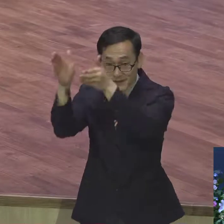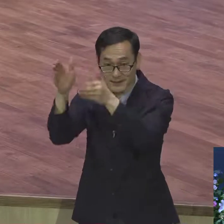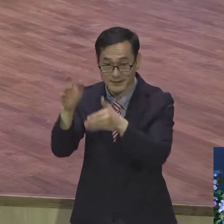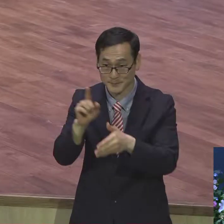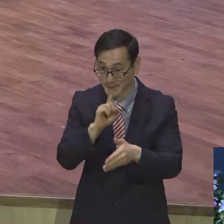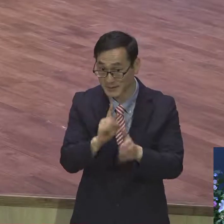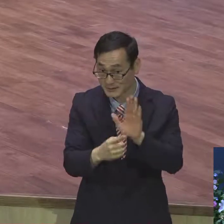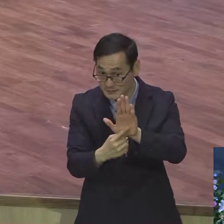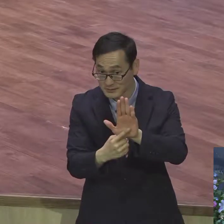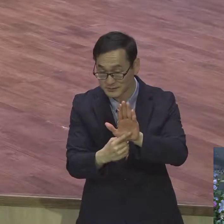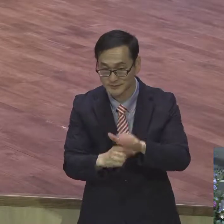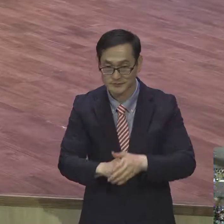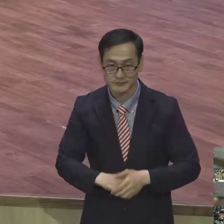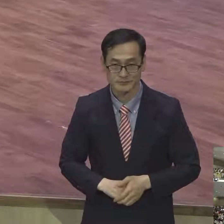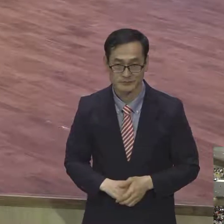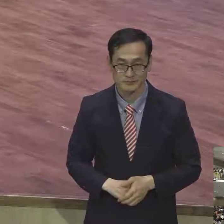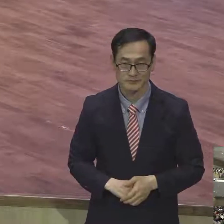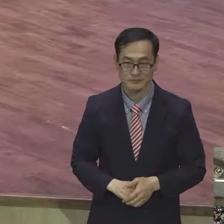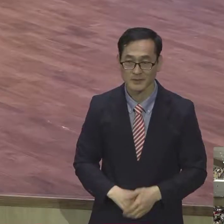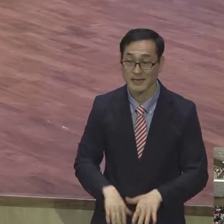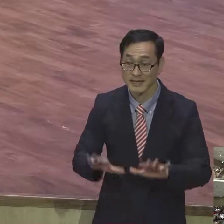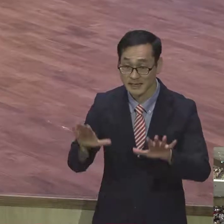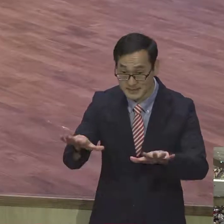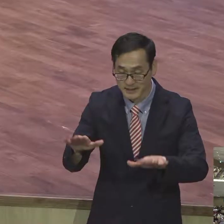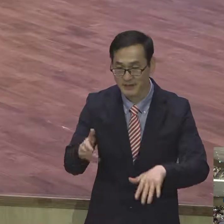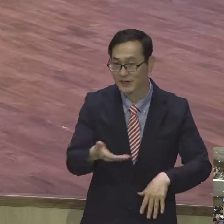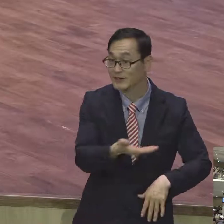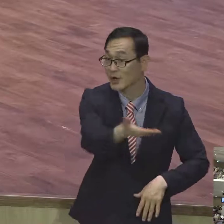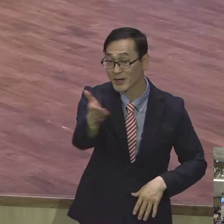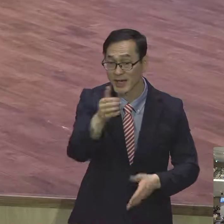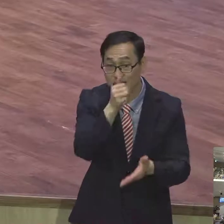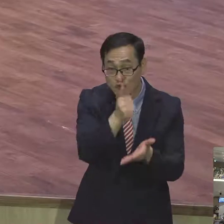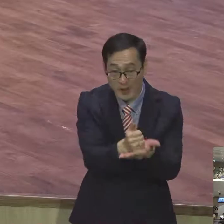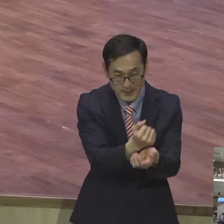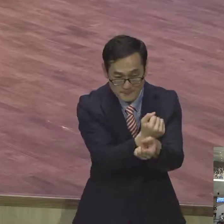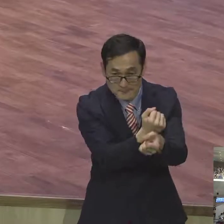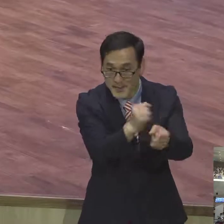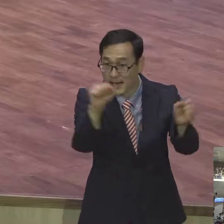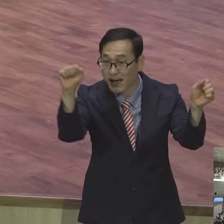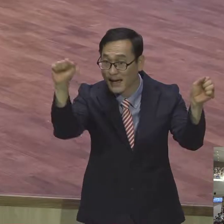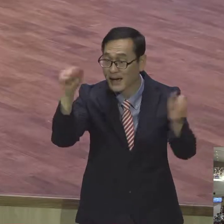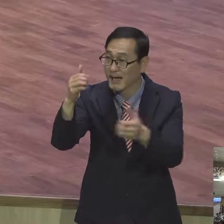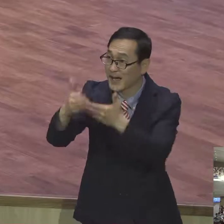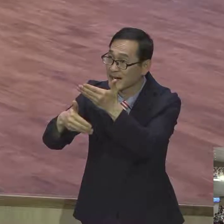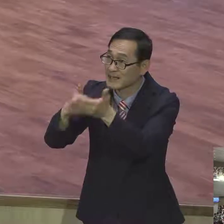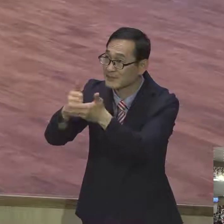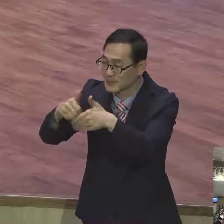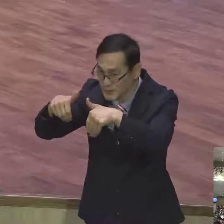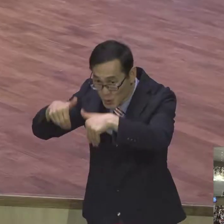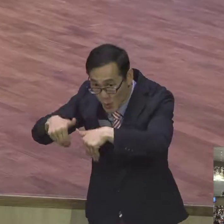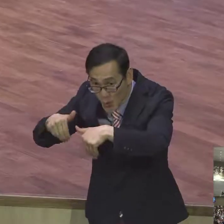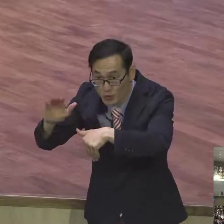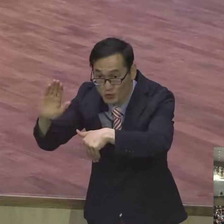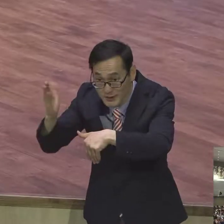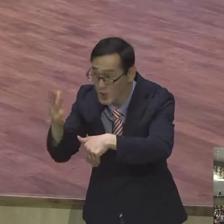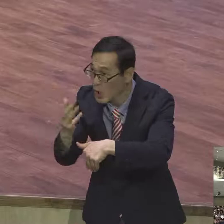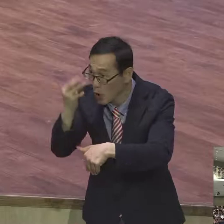그러나 이제는 너희가 죄로부터 해방되고 하나님께 종이 되어 거룩함에 일어난 열매를